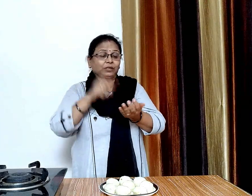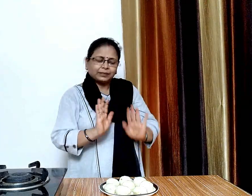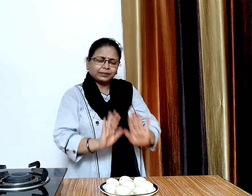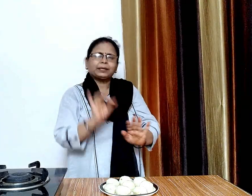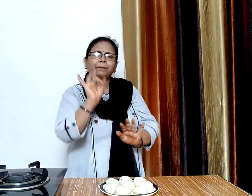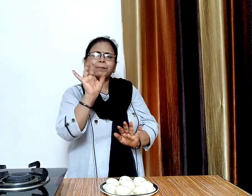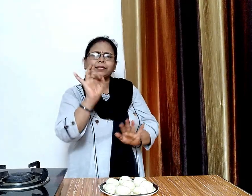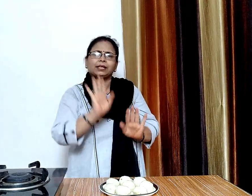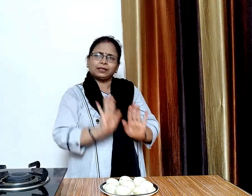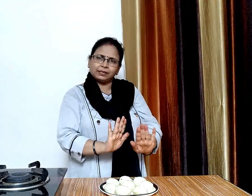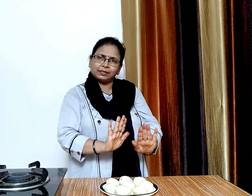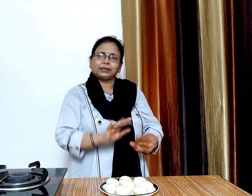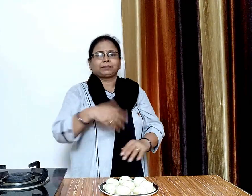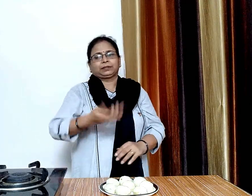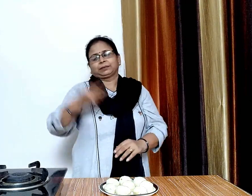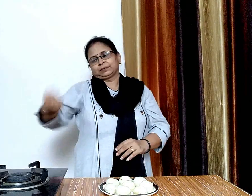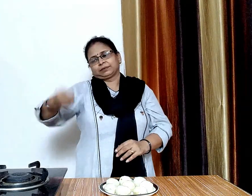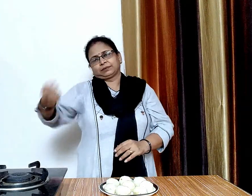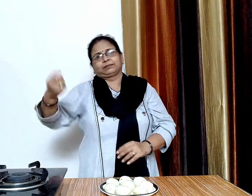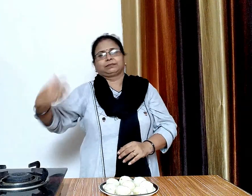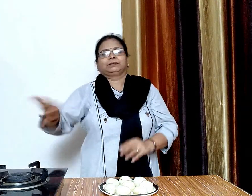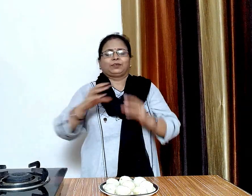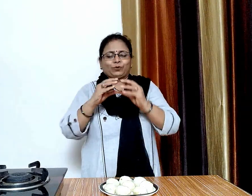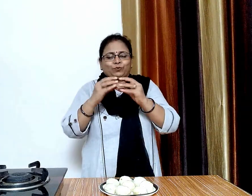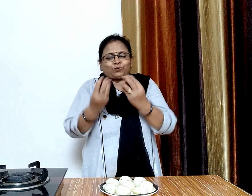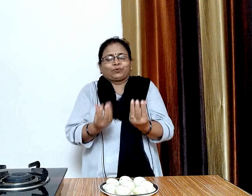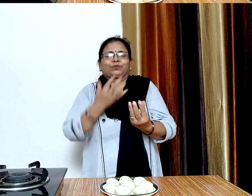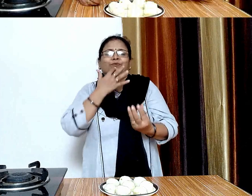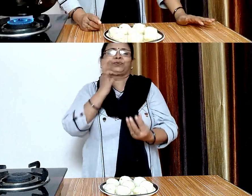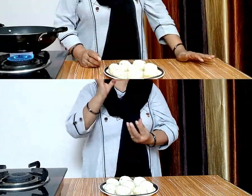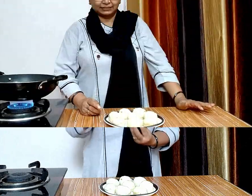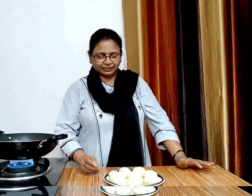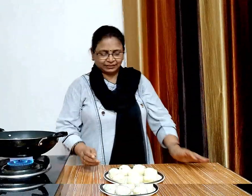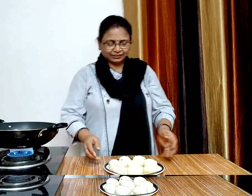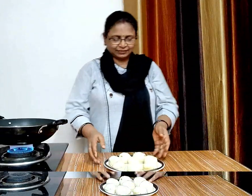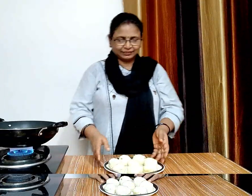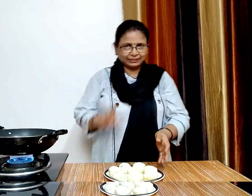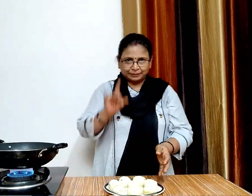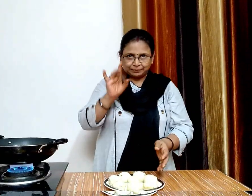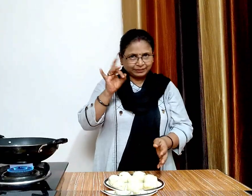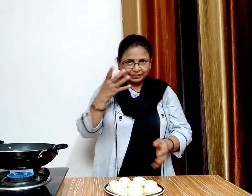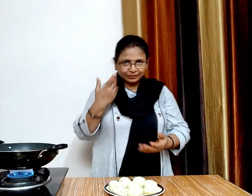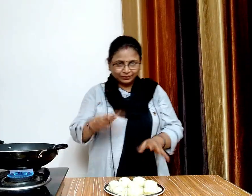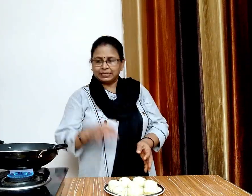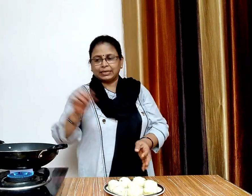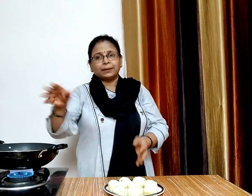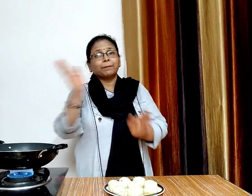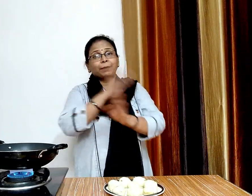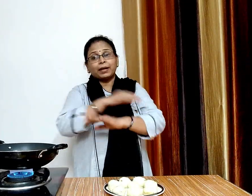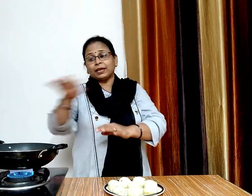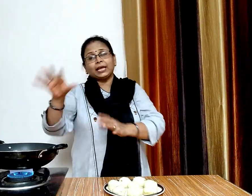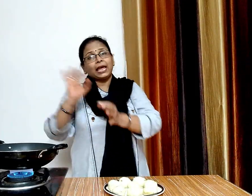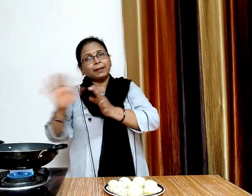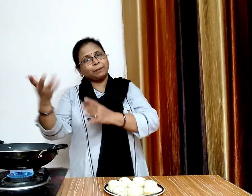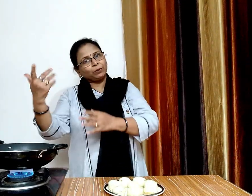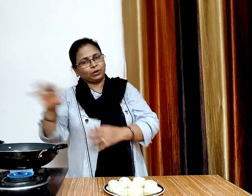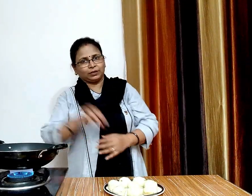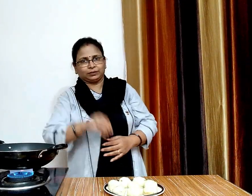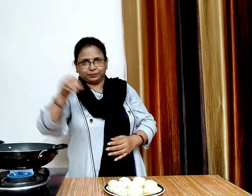अब इसे पंदरा मिट के लिए ऐसे ही छोड़ देंगे पंदरा मिट हो चुकी है हमने पहले ही तेल को कड़ाई में गरम